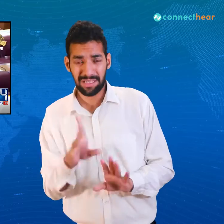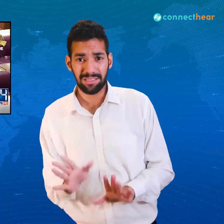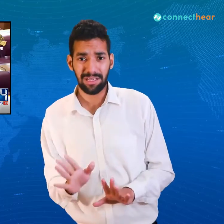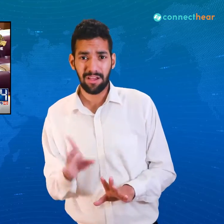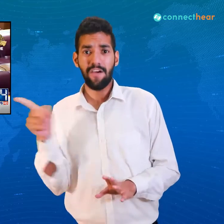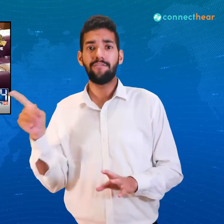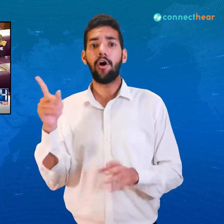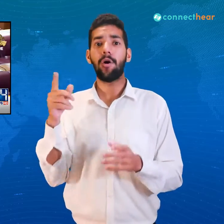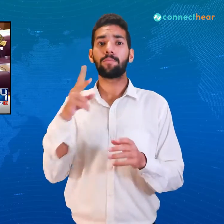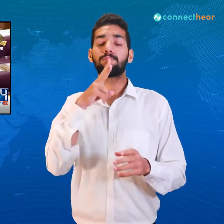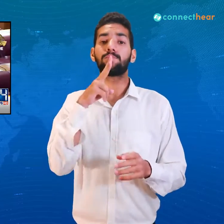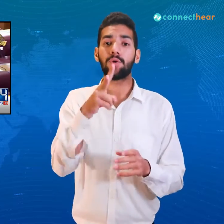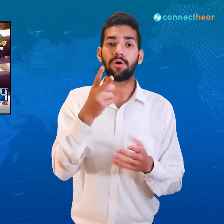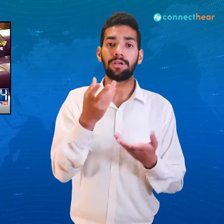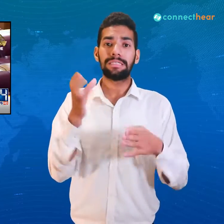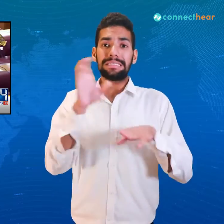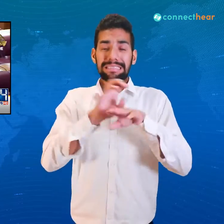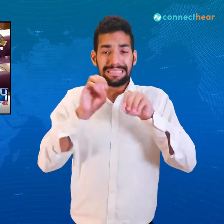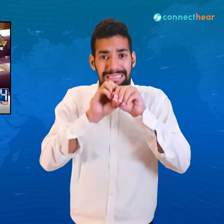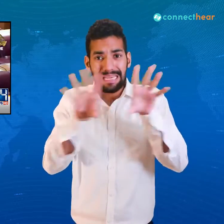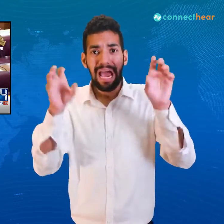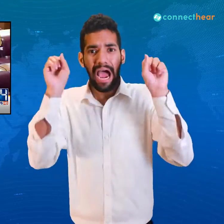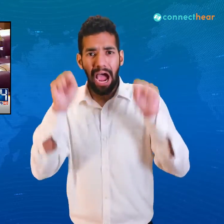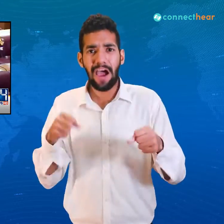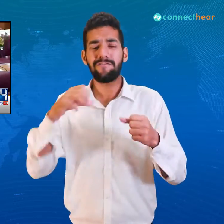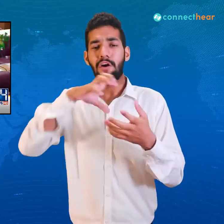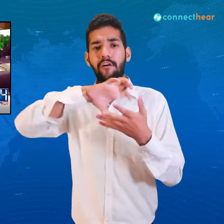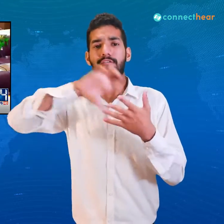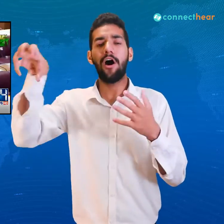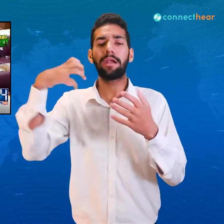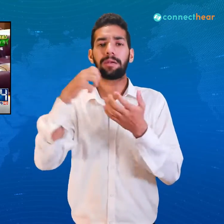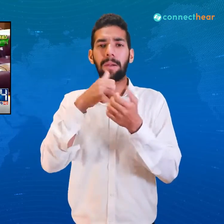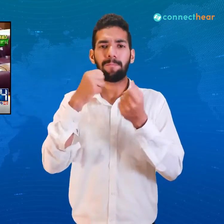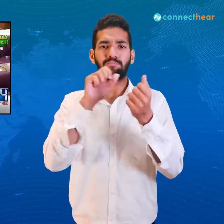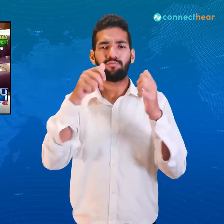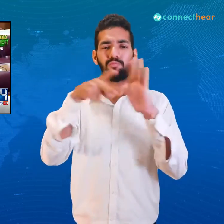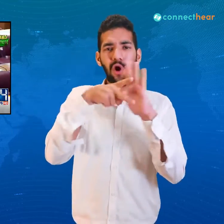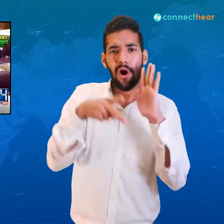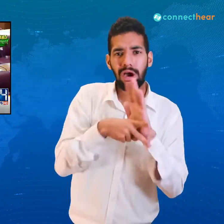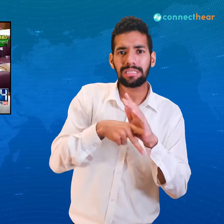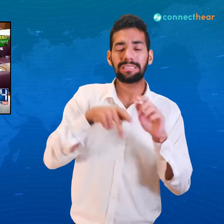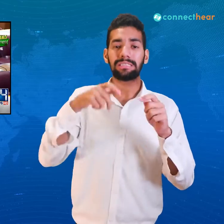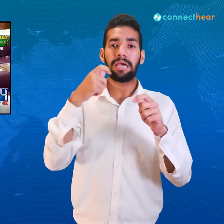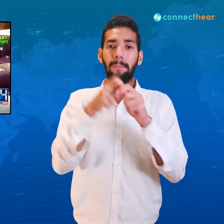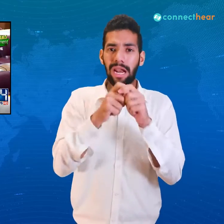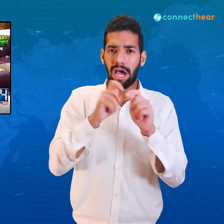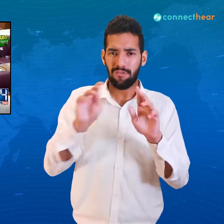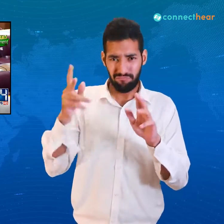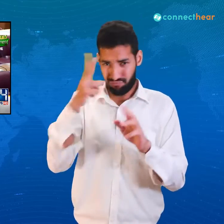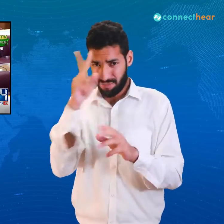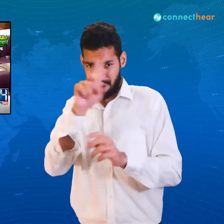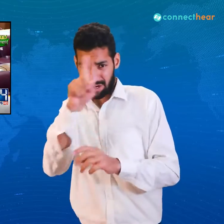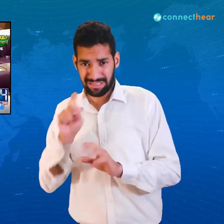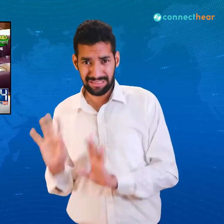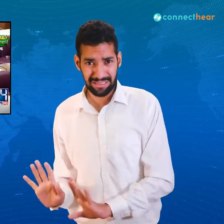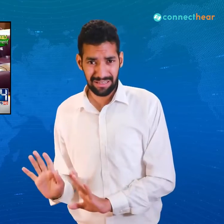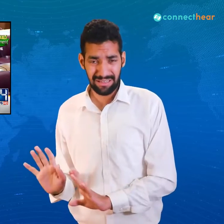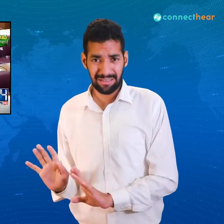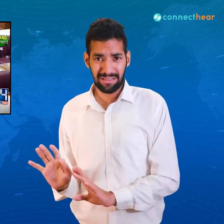یہ ان کا گناہ ہے عمران خان صاحب نے ازاد خارجہ پولیسی کی بات کی یہ ان کا گناہ ہے میں تو اکثر یہ کہتا ہوں کہ روز صرف بہانہ ہے جناب